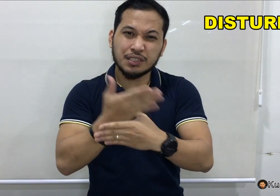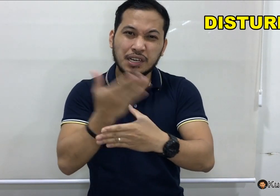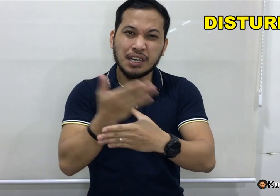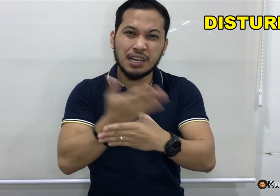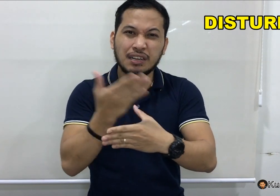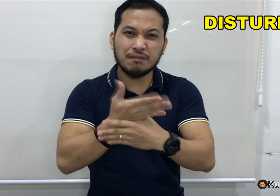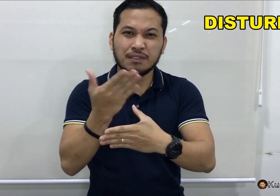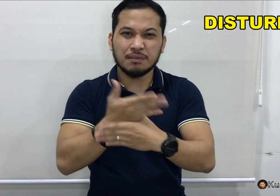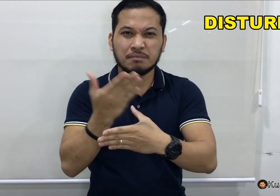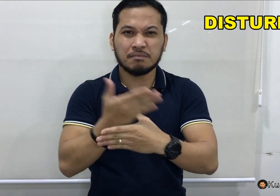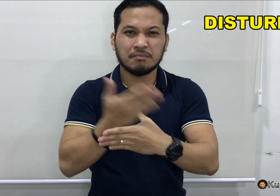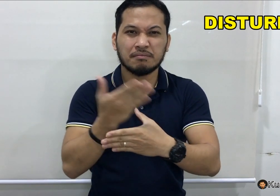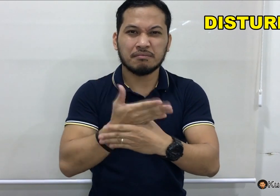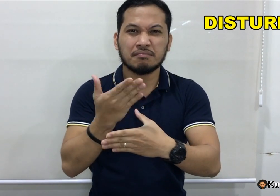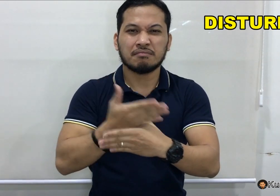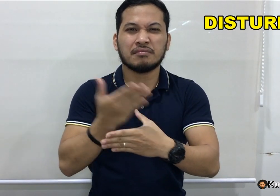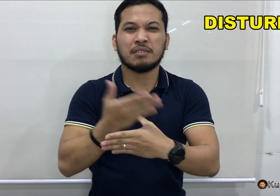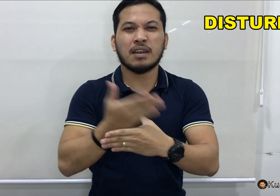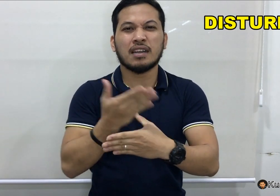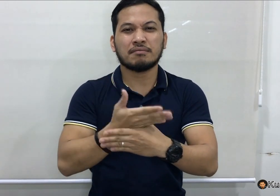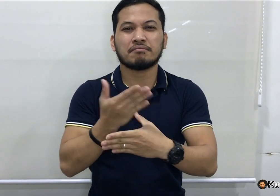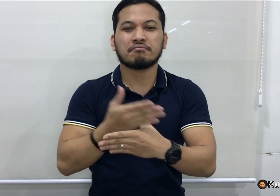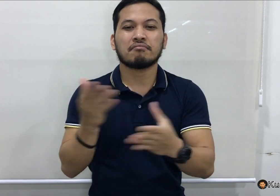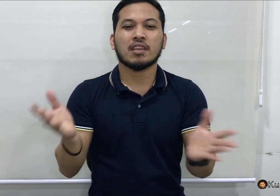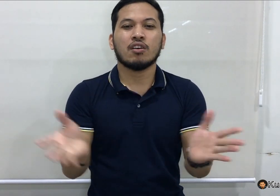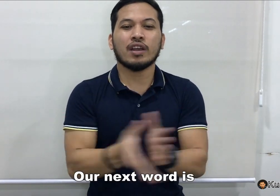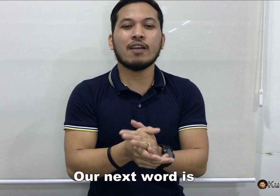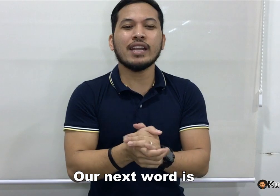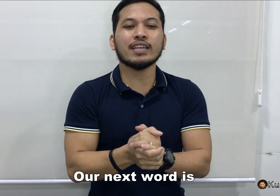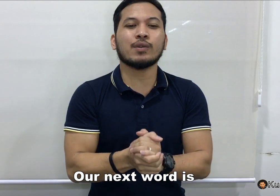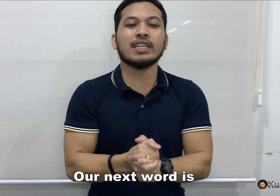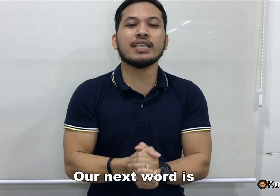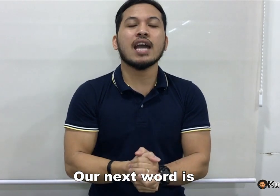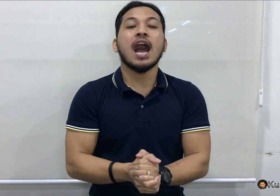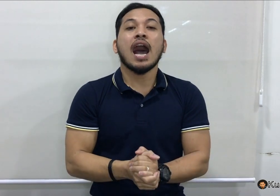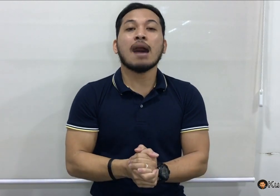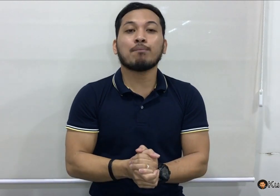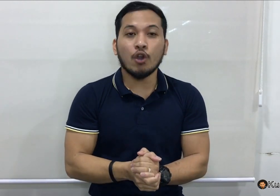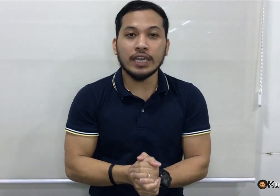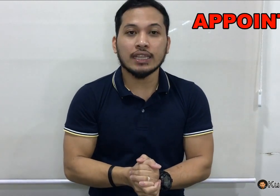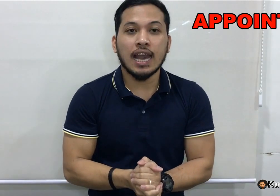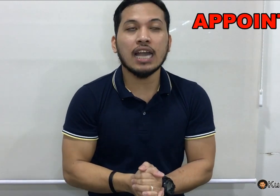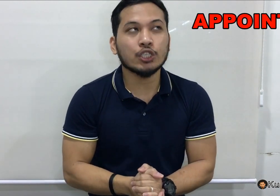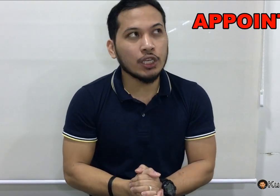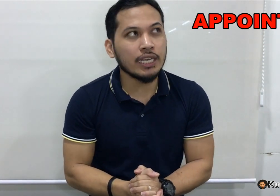Disturb. Diba? Okay. Our next word is, appoint. Actually,